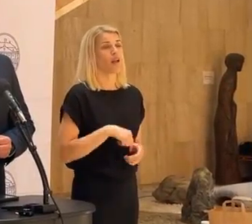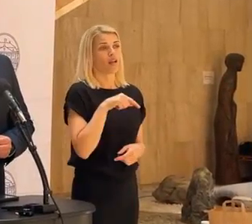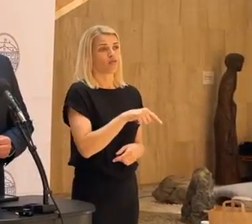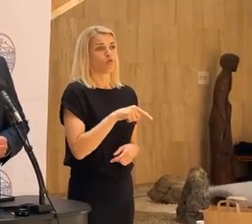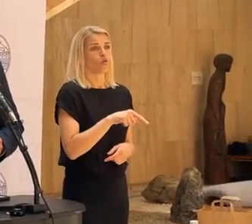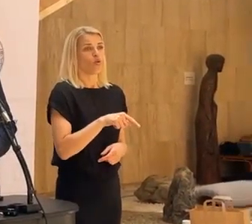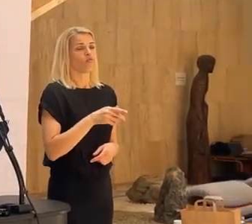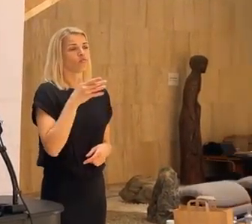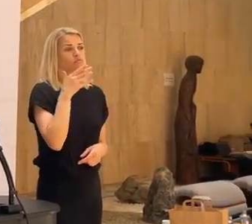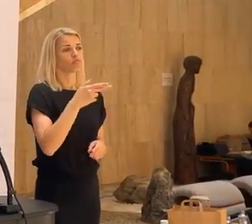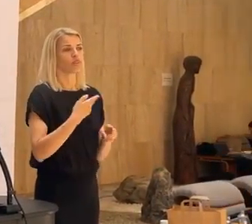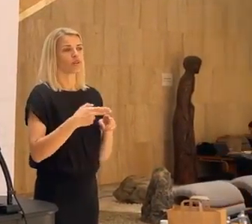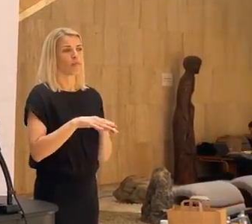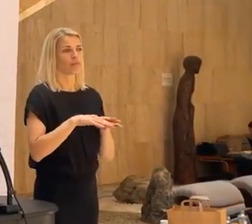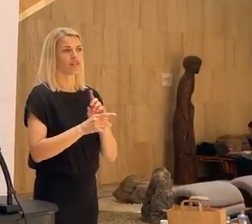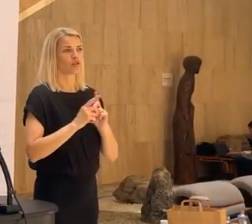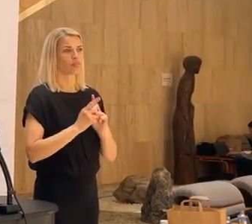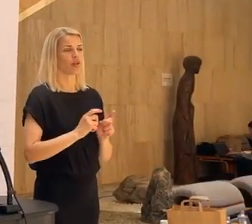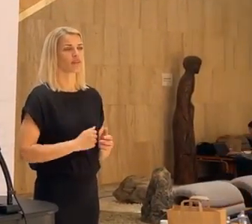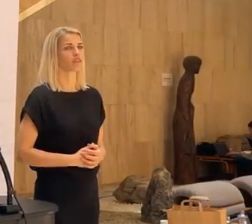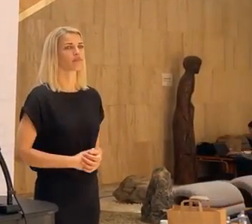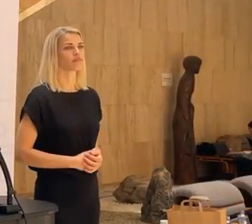skôr k tomuto sa bude vyjadrovať minister dopravy.